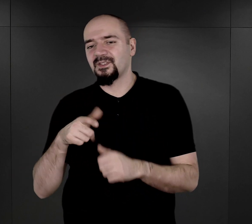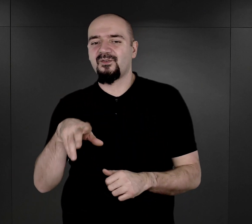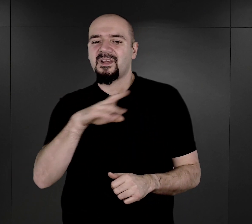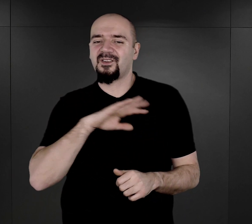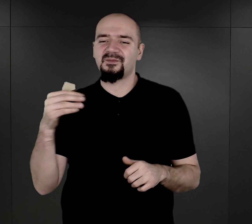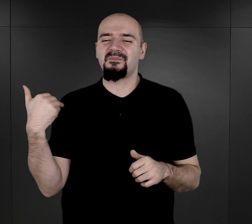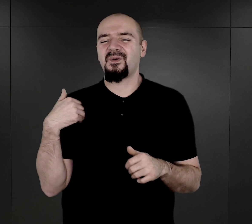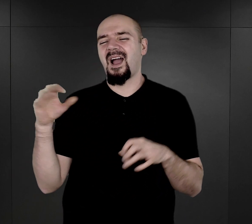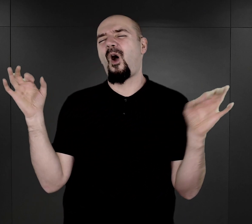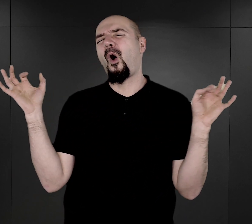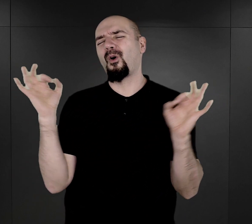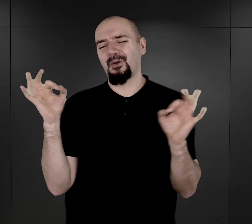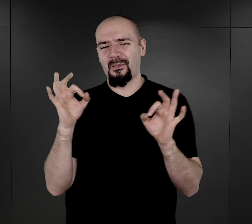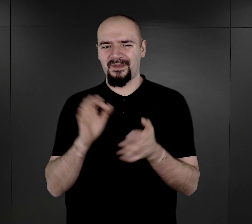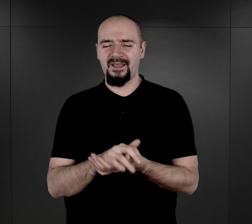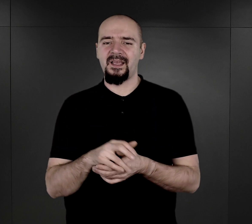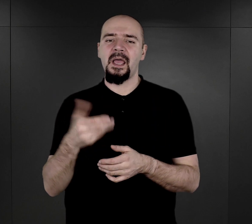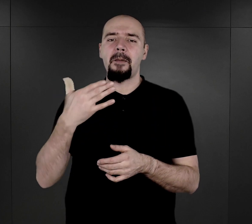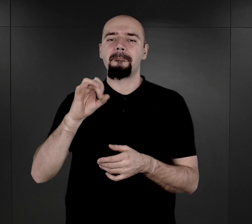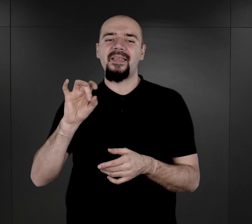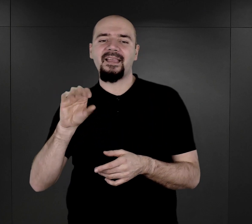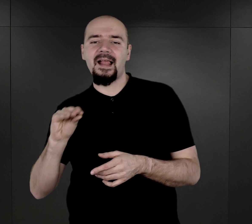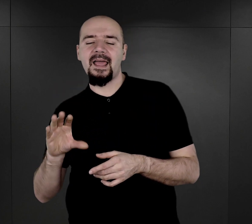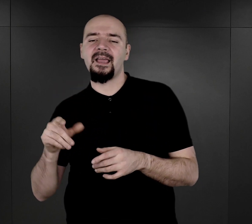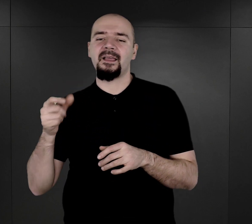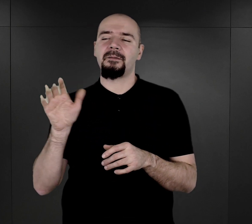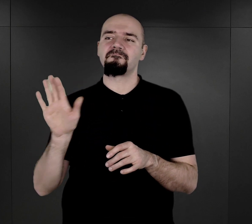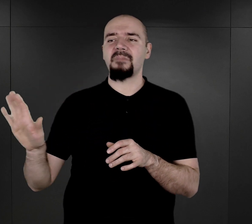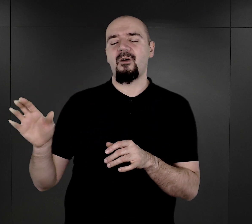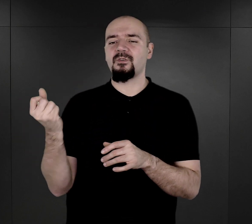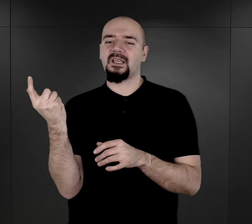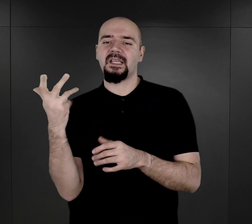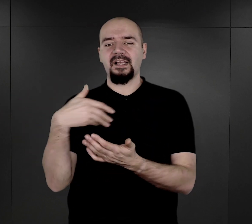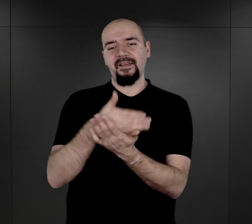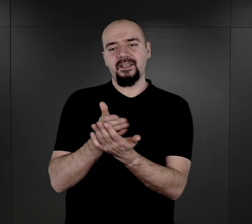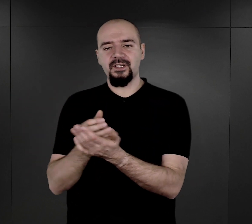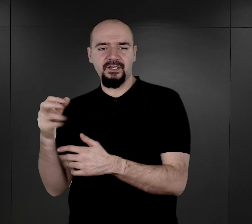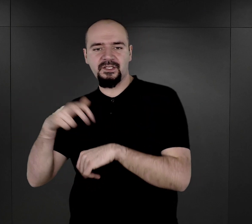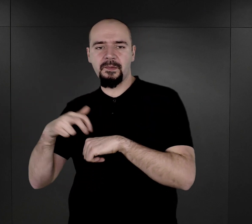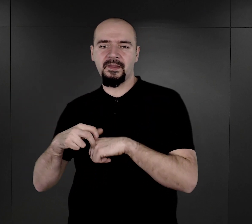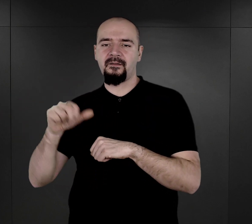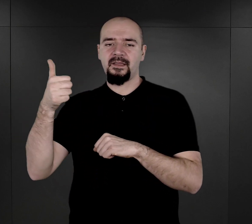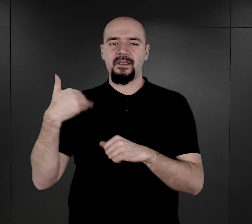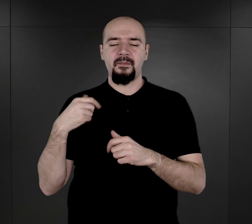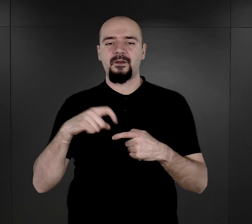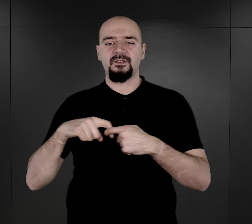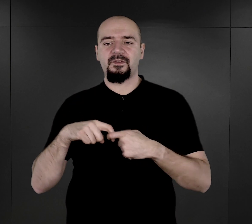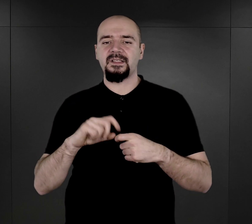ogromna. Józef Mengele miał kilka obszarów badawczych. Jeden właśnie był związany z kwestiami